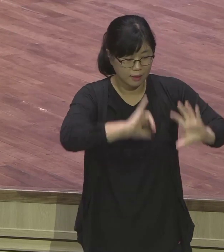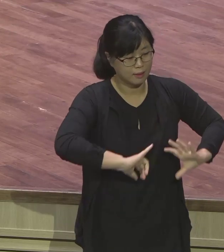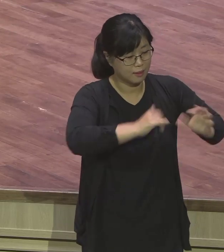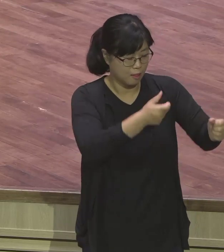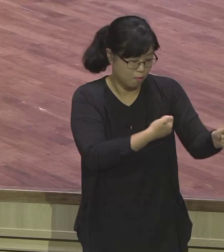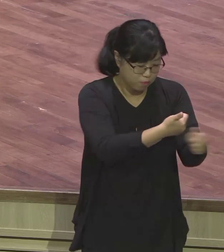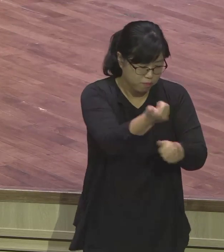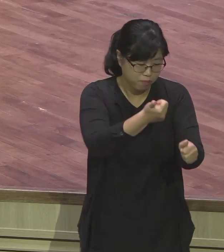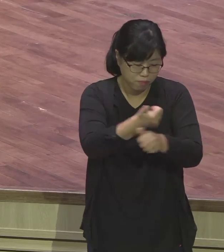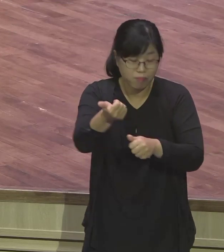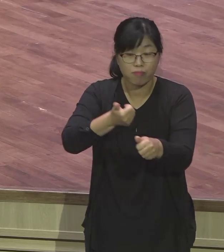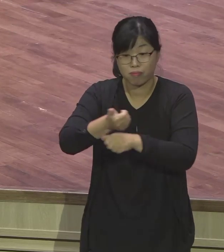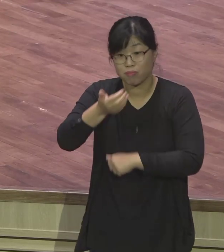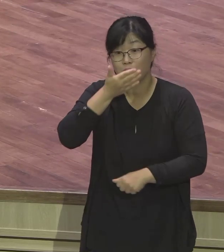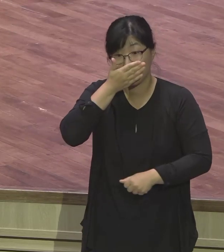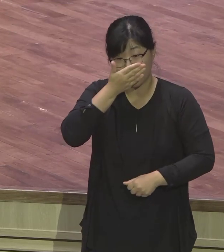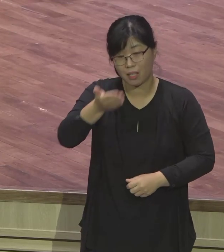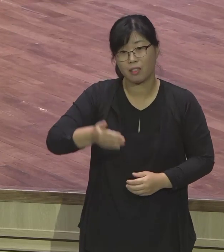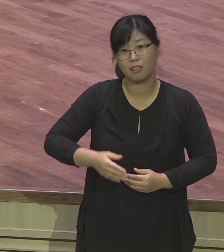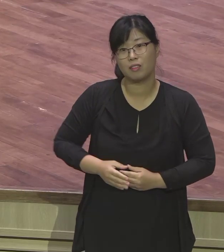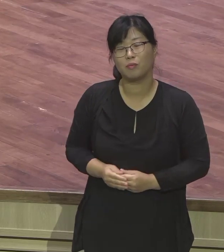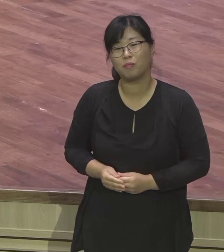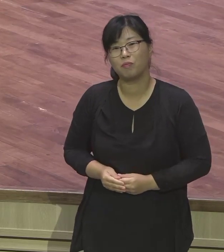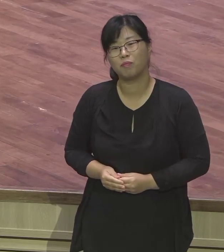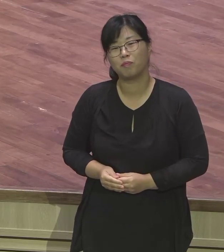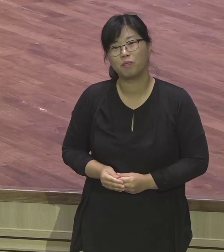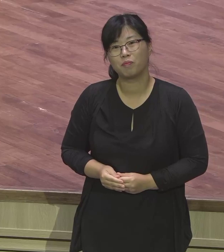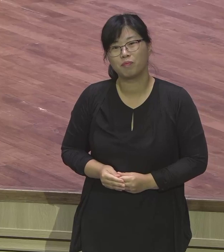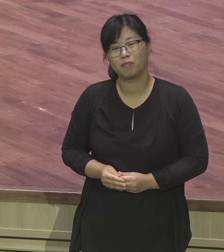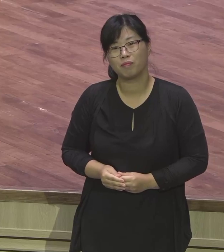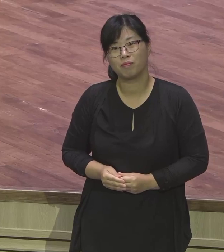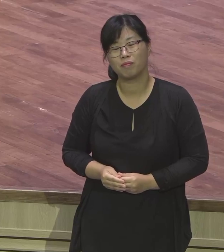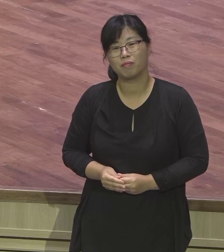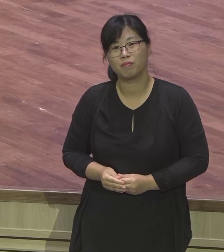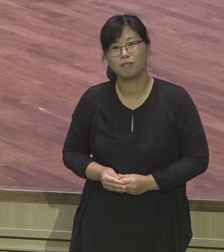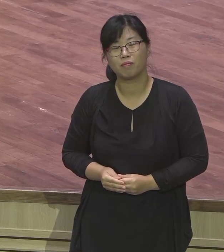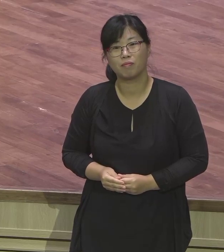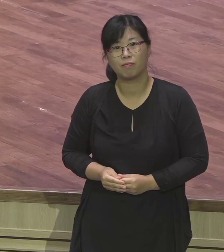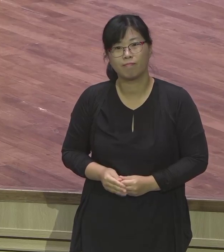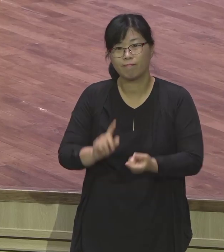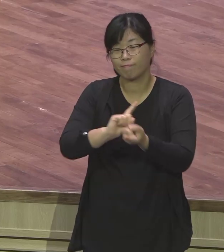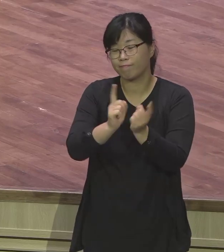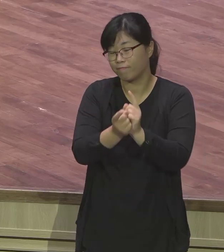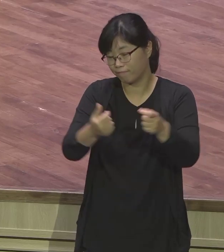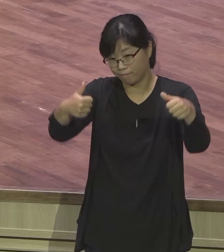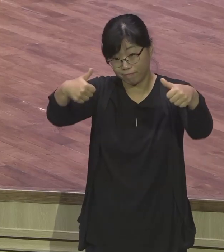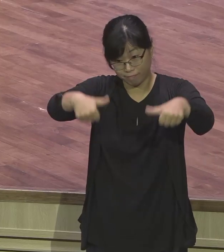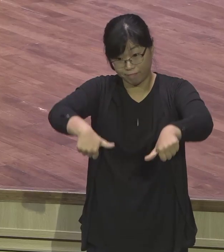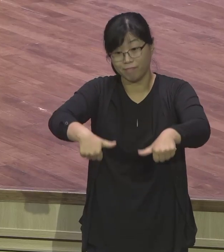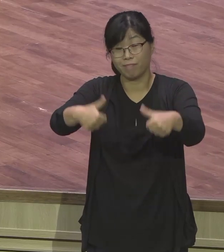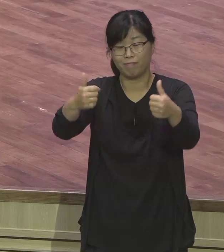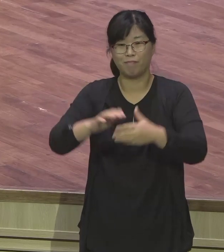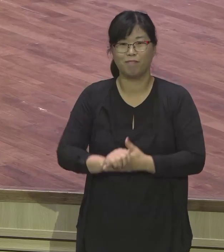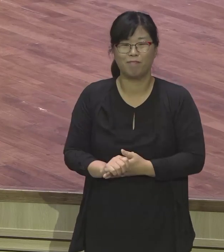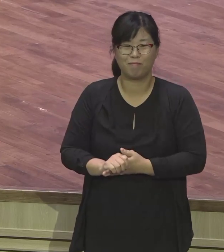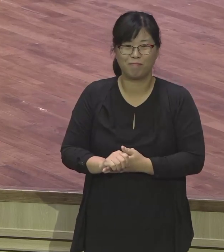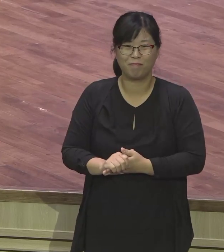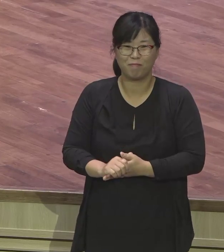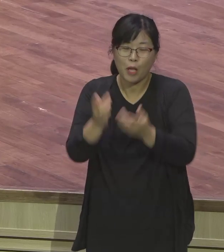오늘의 장애였습니다. 우리 서로 인사합시다. 위드의 비밀을 누립시다.